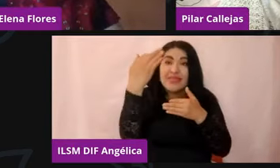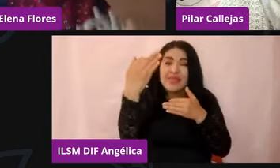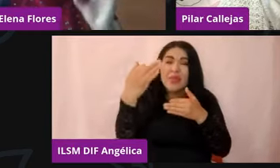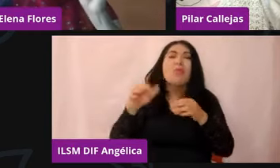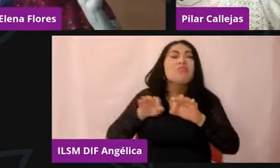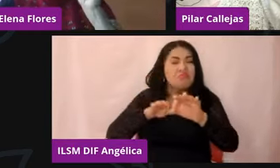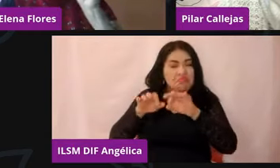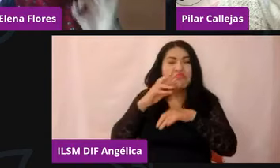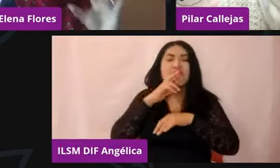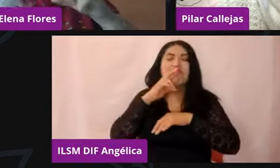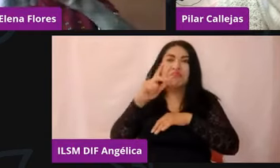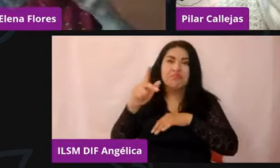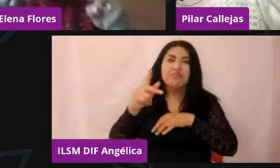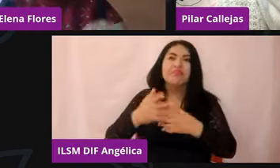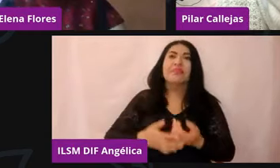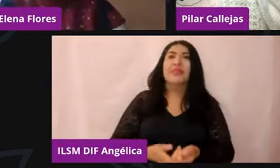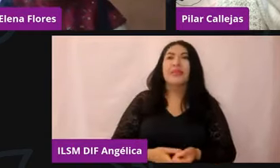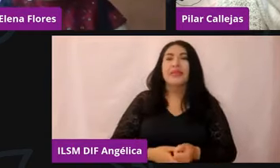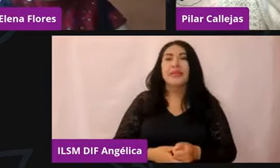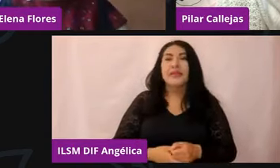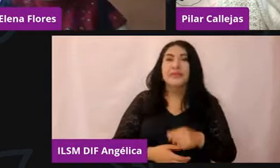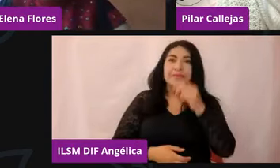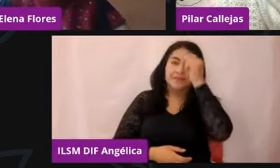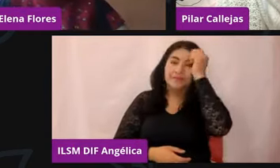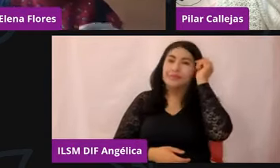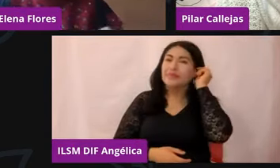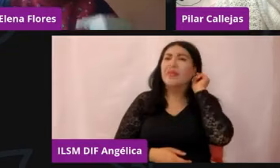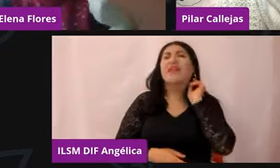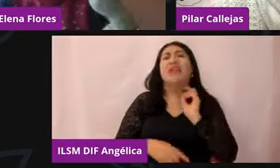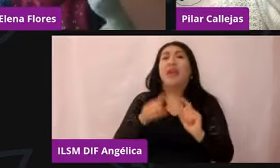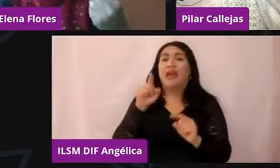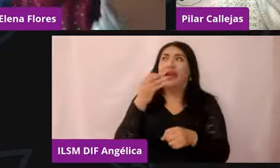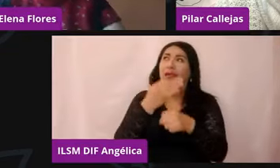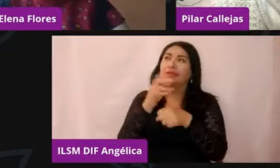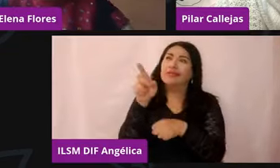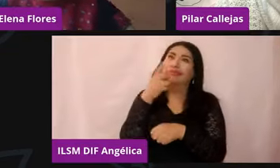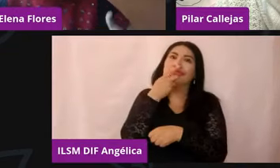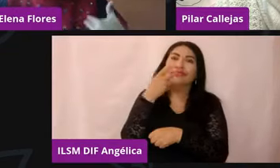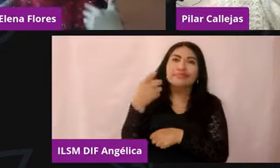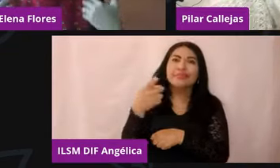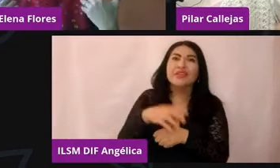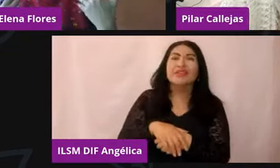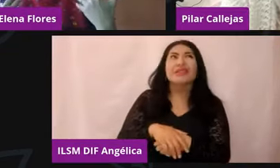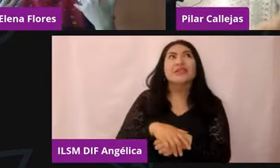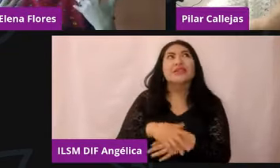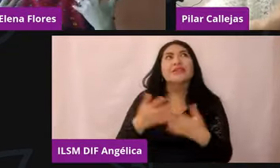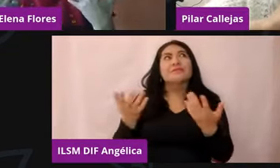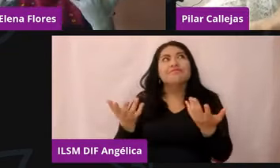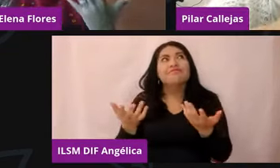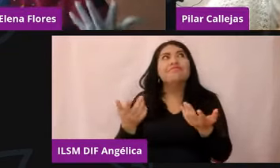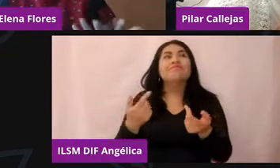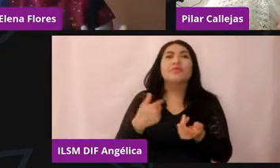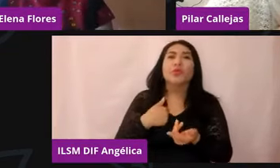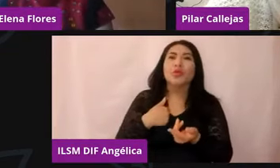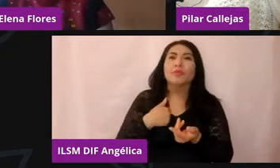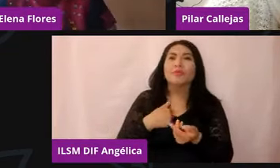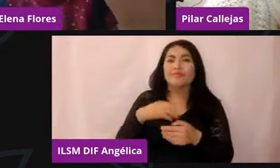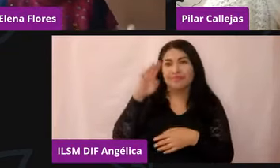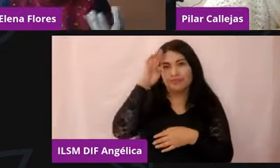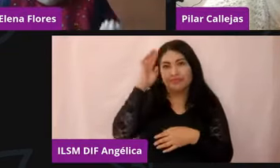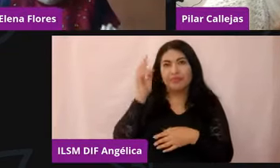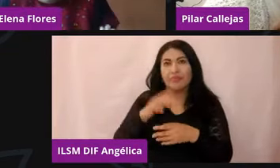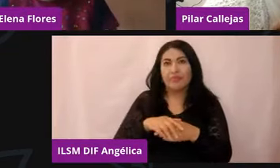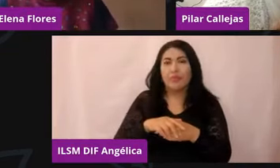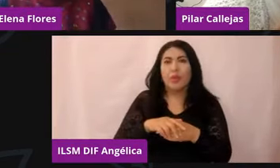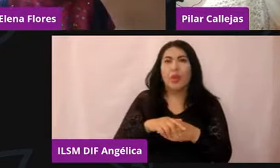Y mira, ahorita justo enmarcando lo que dices, doctora, qué tan favorable, qué tan positivo, por